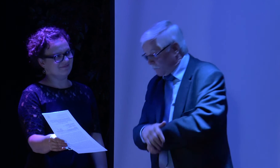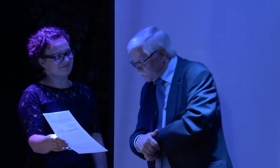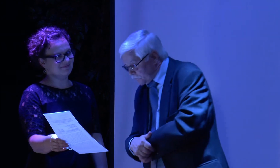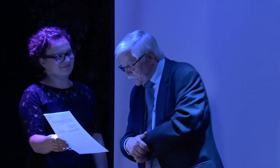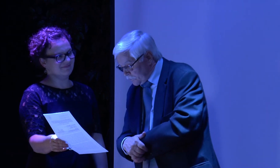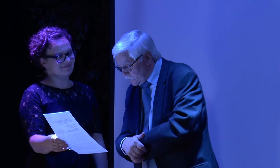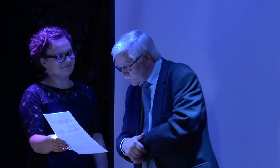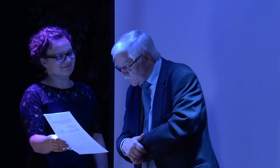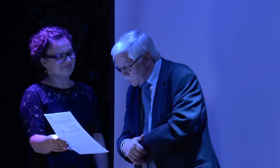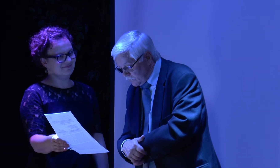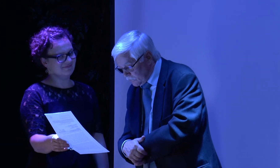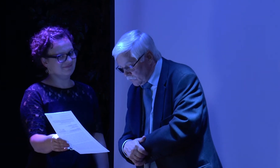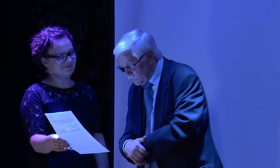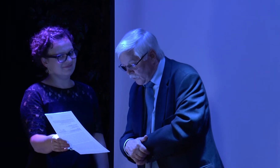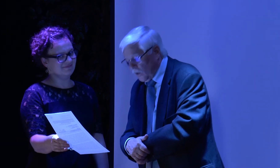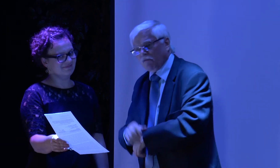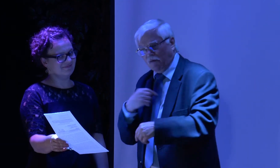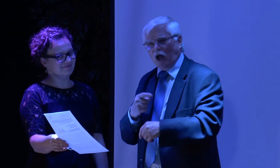wie es machbar ist. Und er ist sehr verständnisvoll für uns auch.